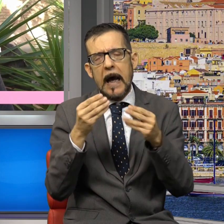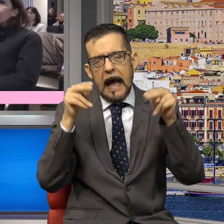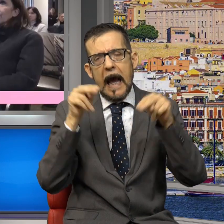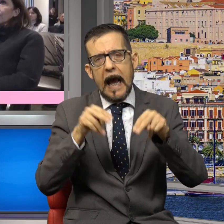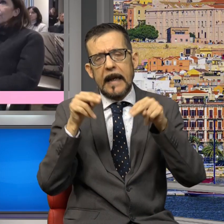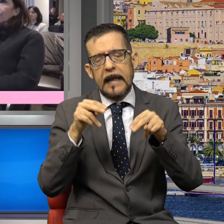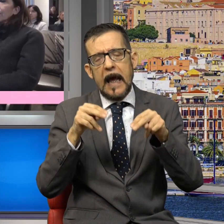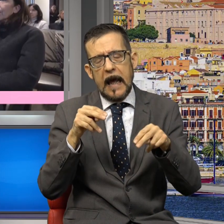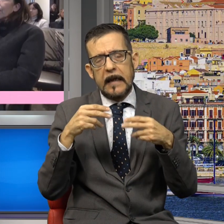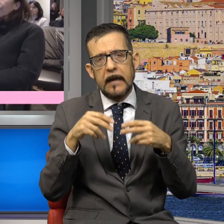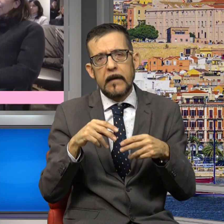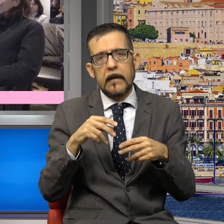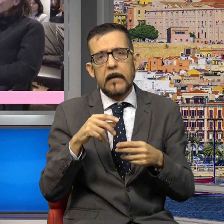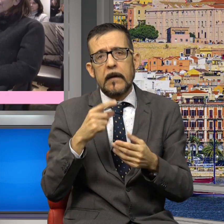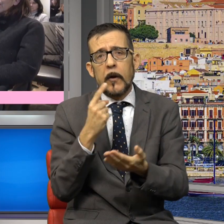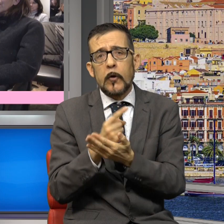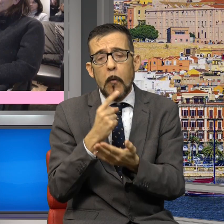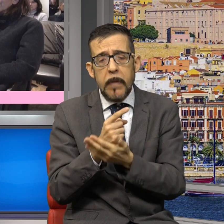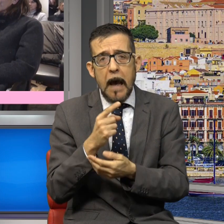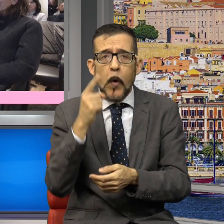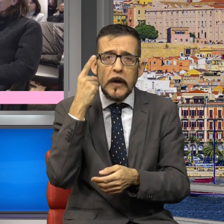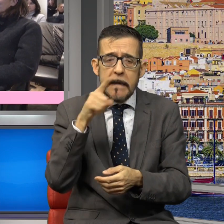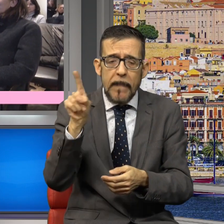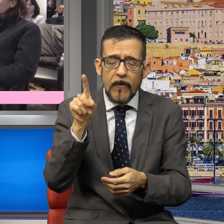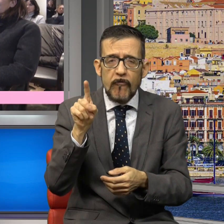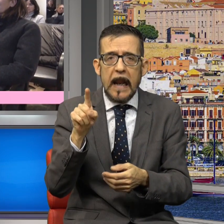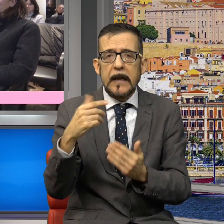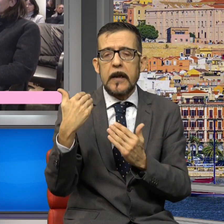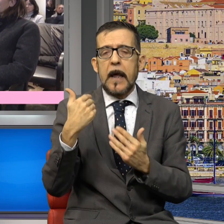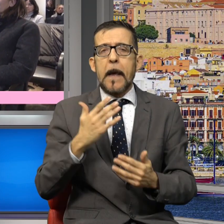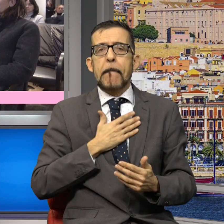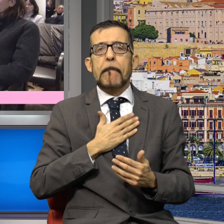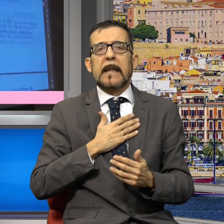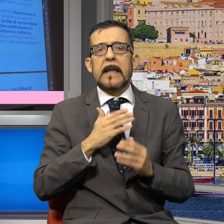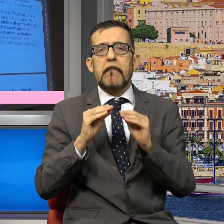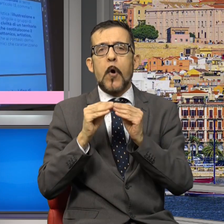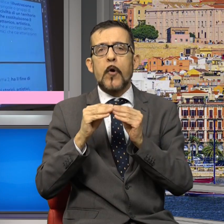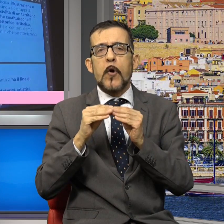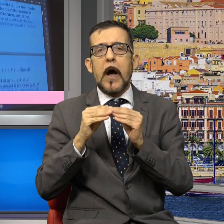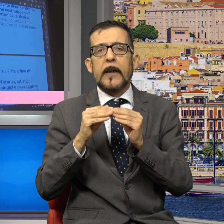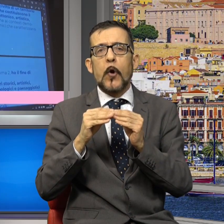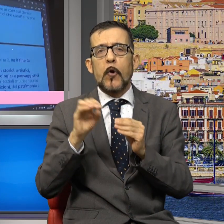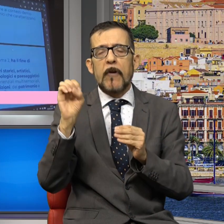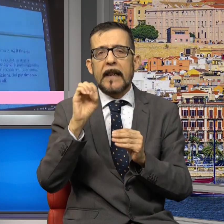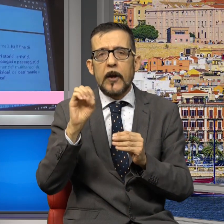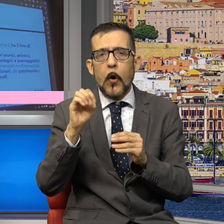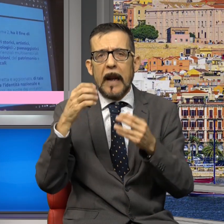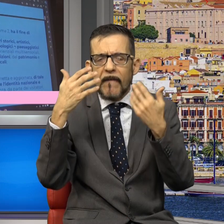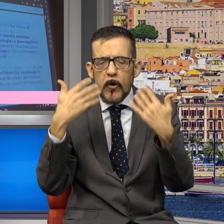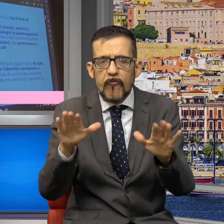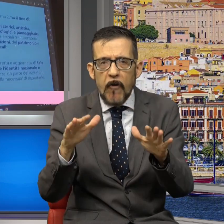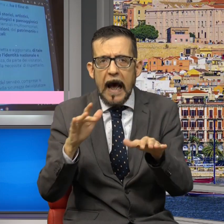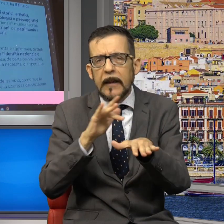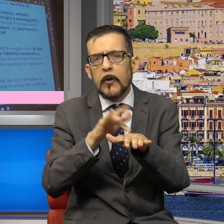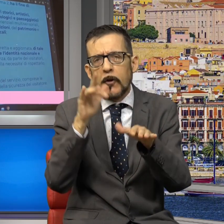competenza, doverci specializzare per esempio sul patrimonio archeologico, su quello etnografico perché queste competenze noi le abbiamo già, quindi anche